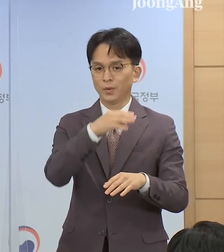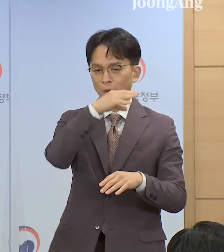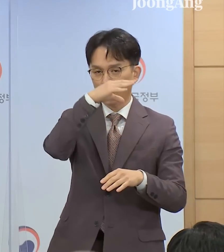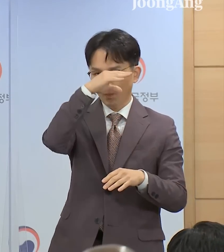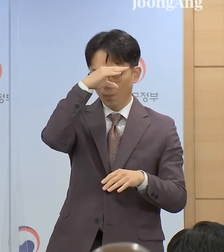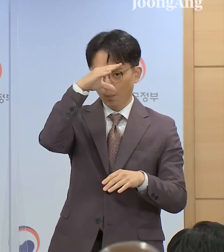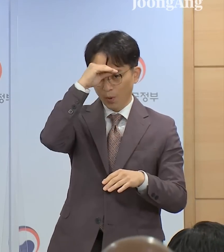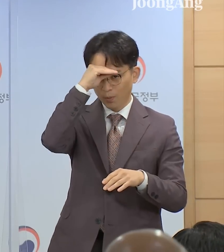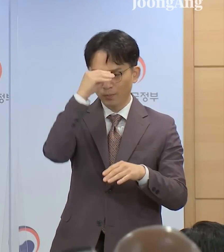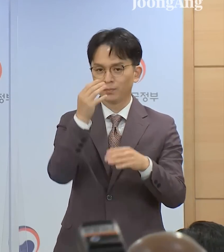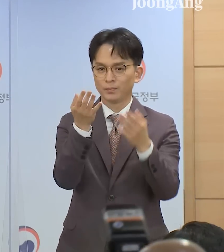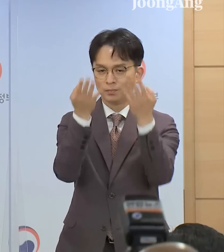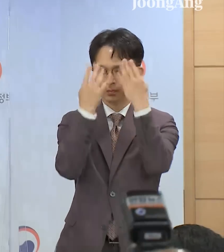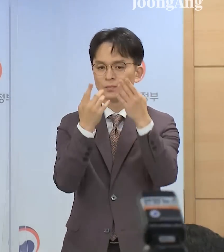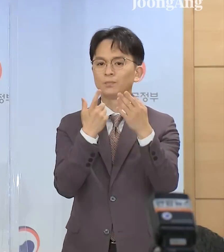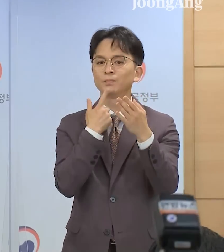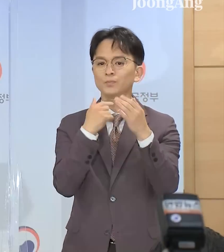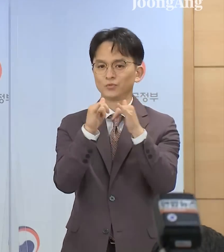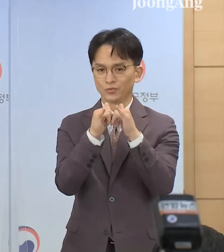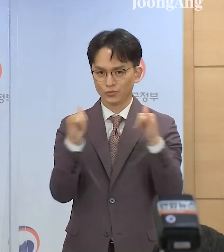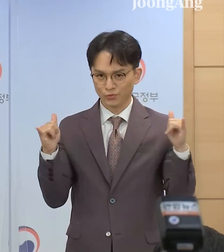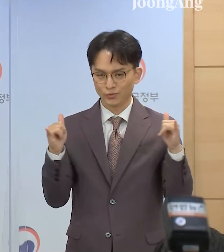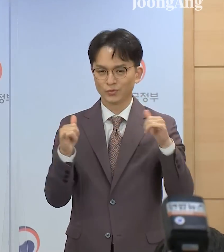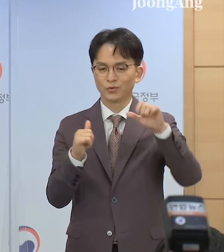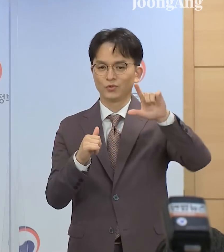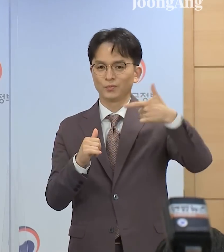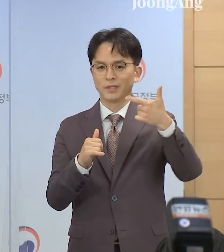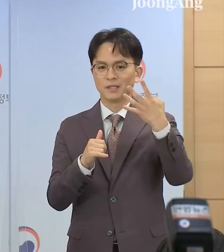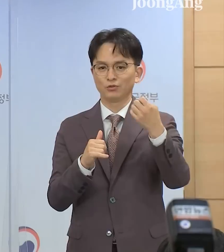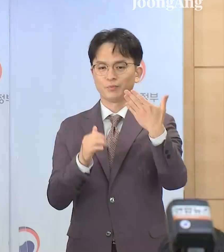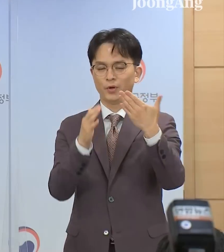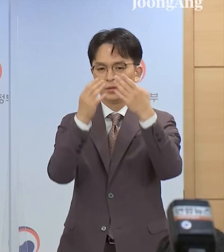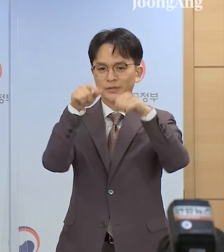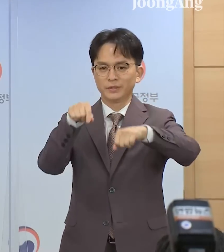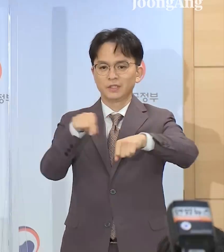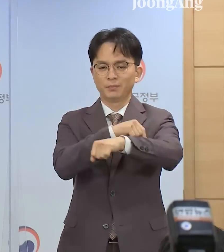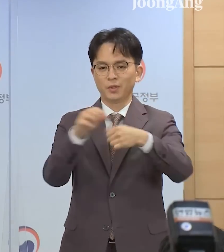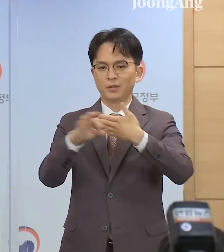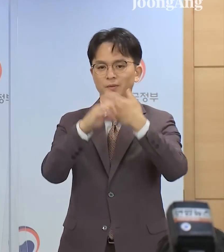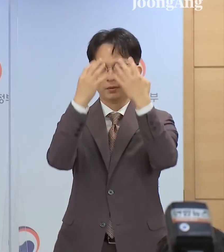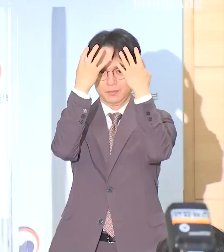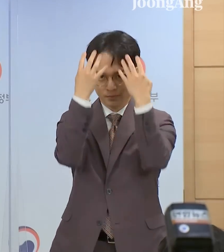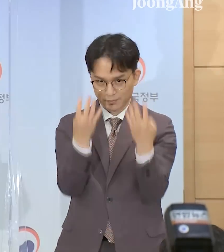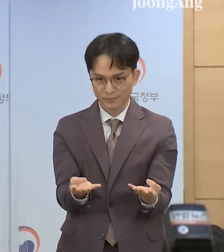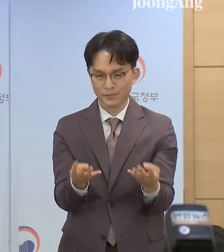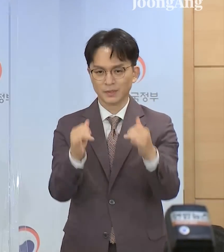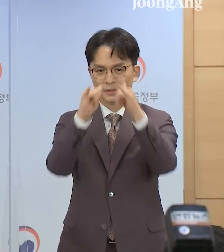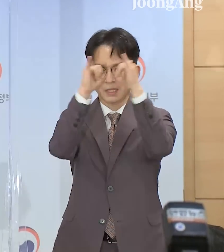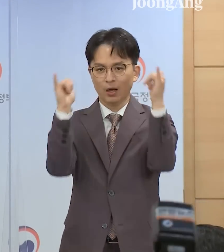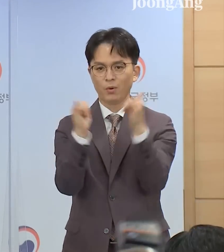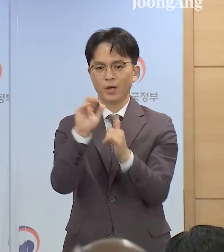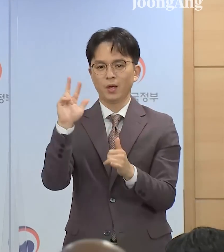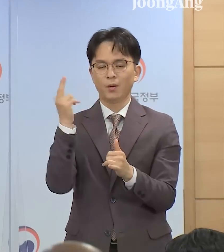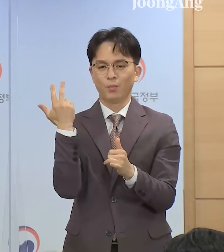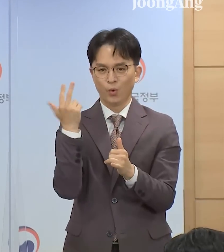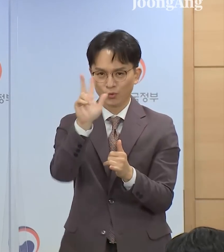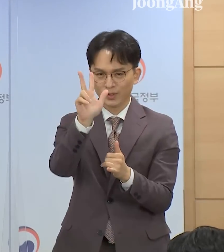649명을 가석방하여 그분들의 조기사회복귀를 돕고자 합니다.